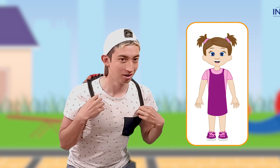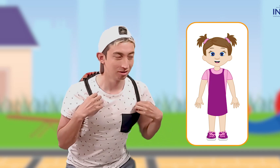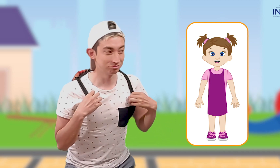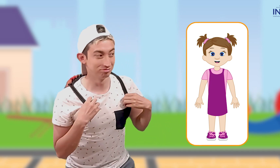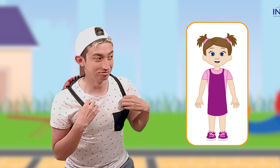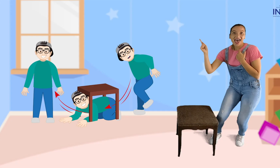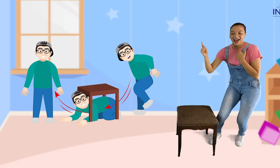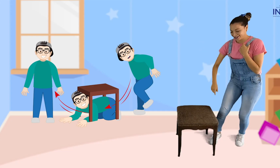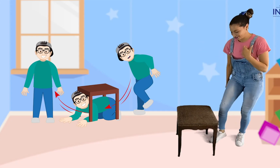¡Ah! ¡Ya!